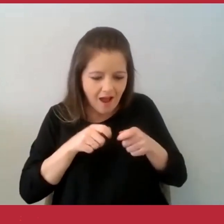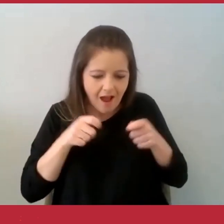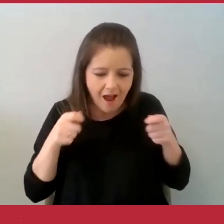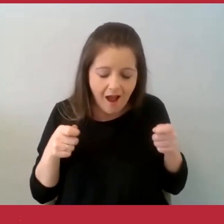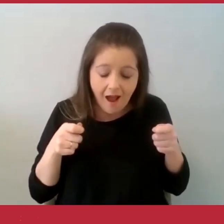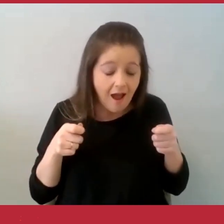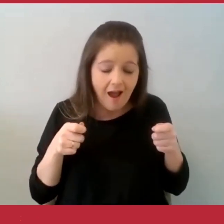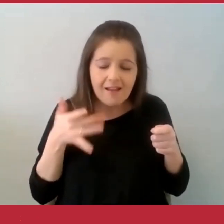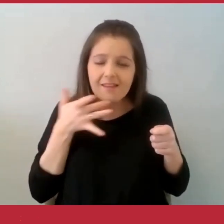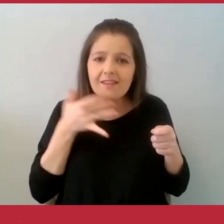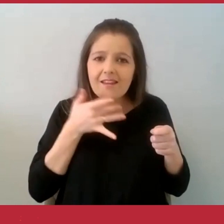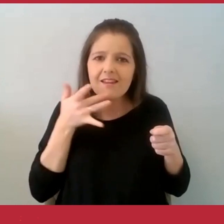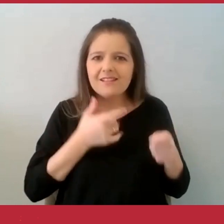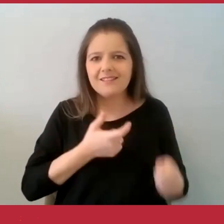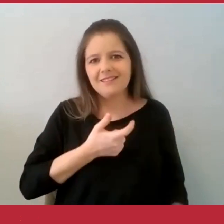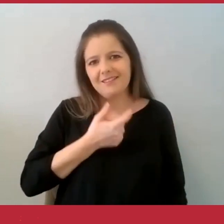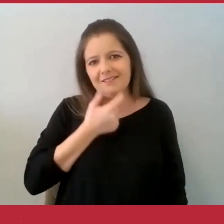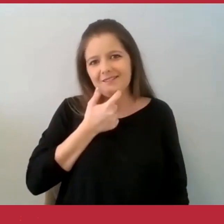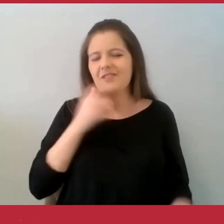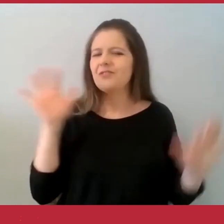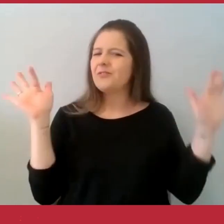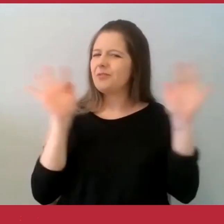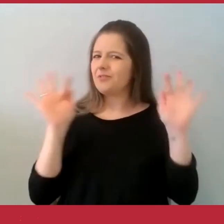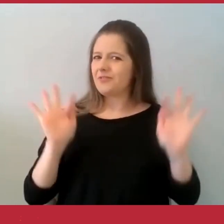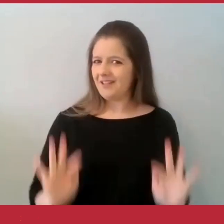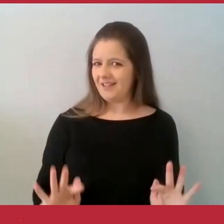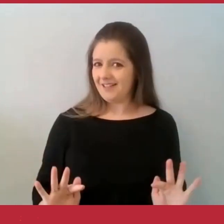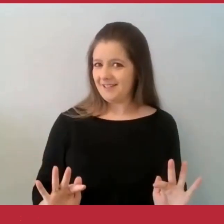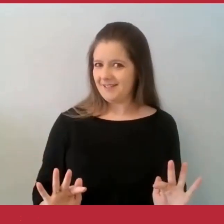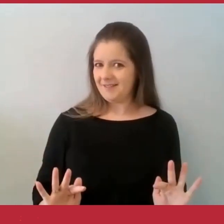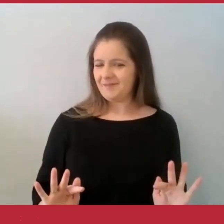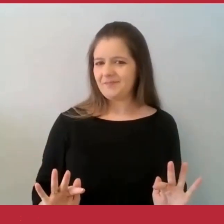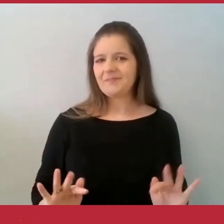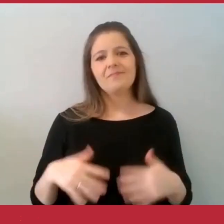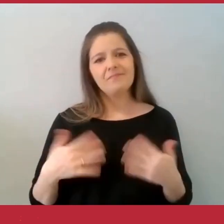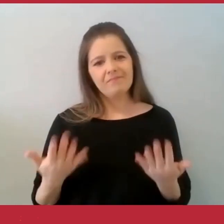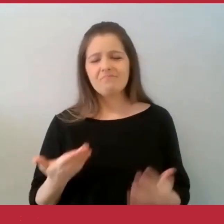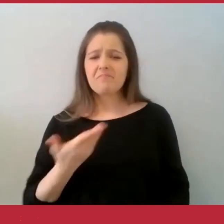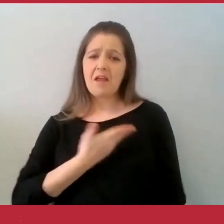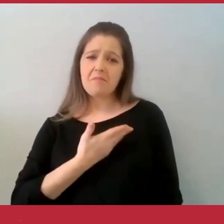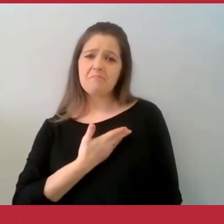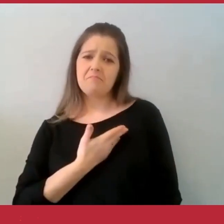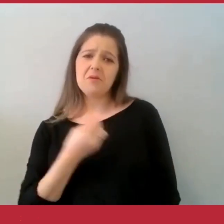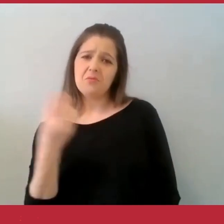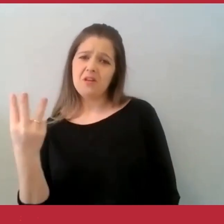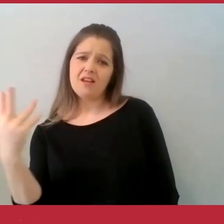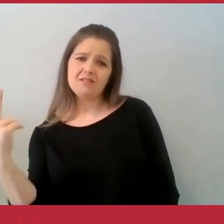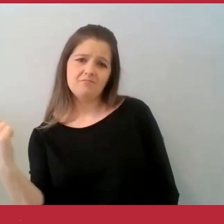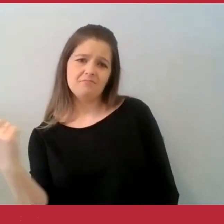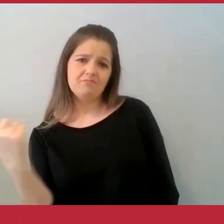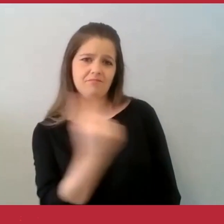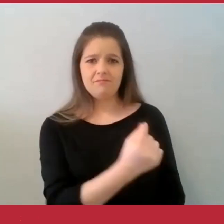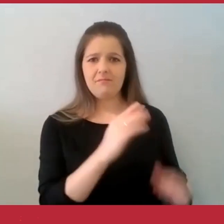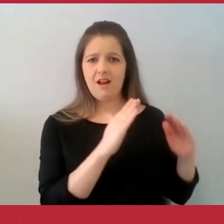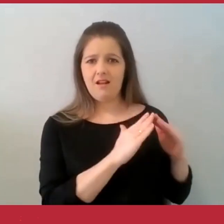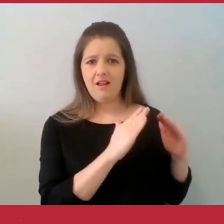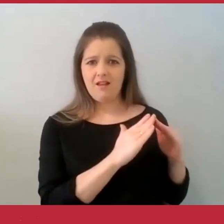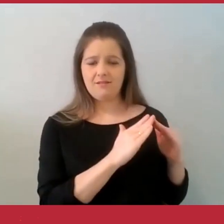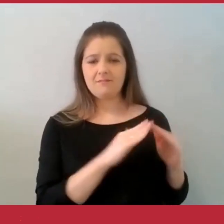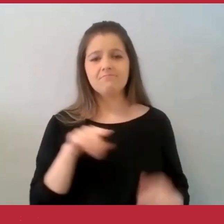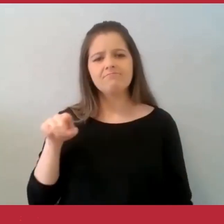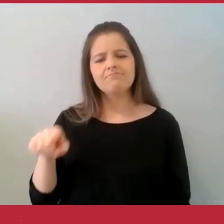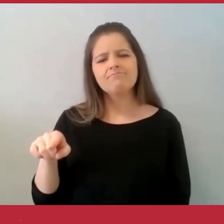Ele ficou muito contente. Os meninos, os amigos foram embora, os filhos da dona Joana. E o Felipe